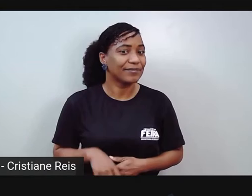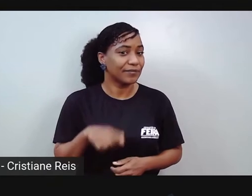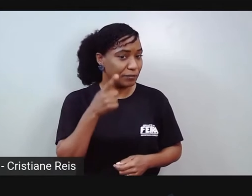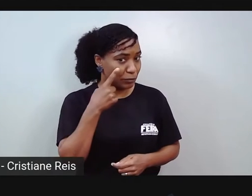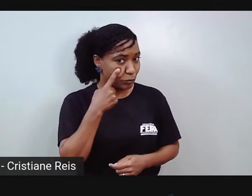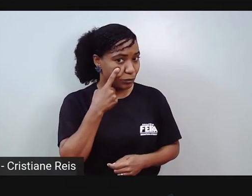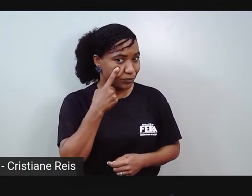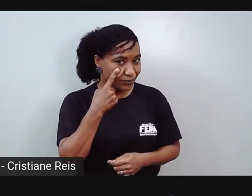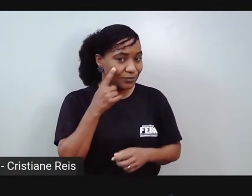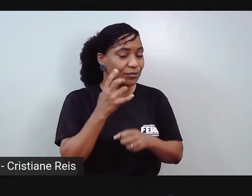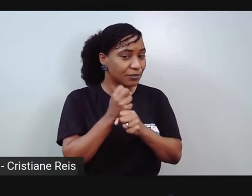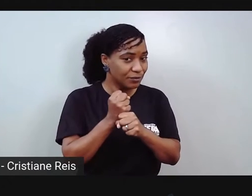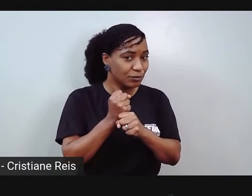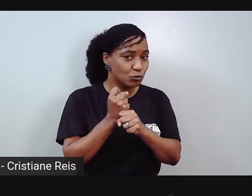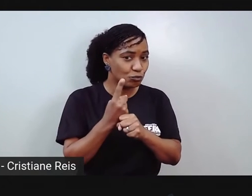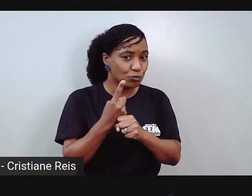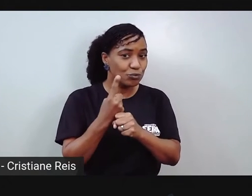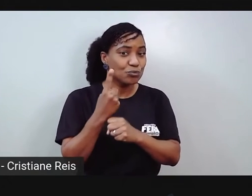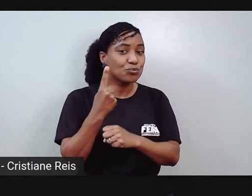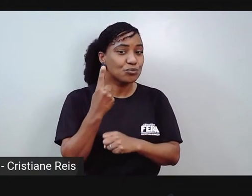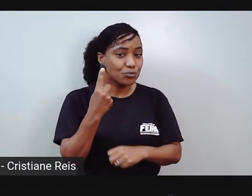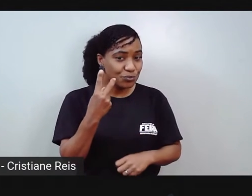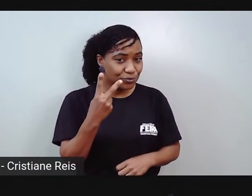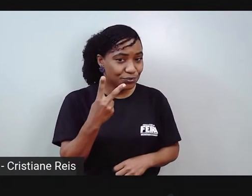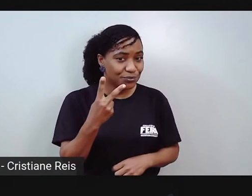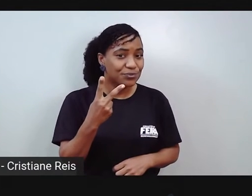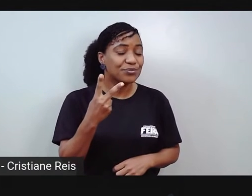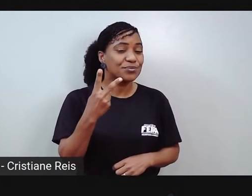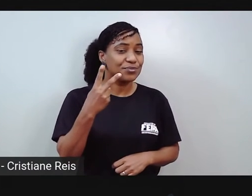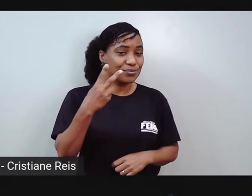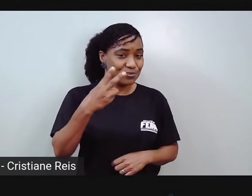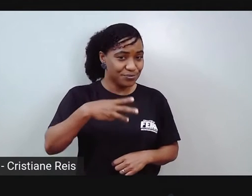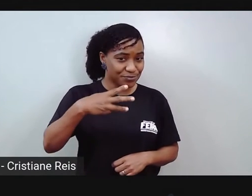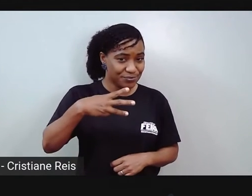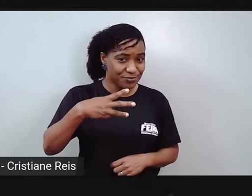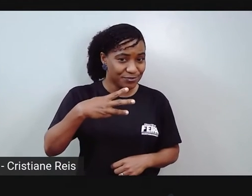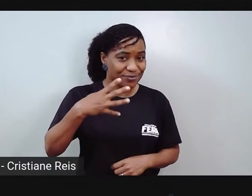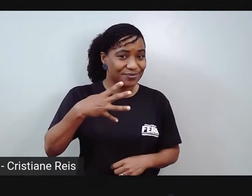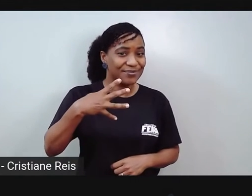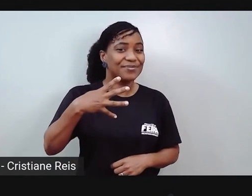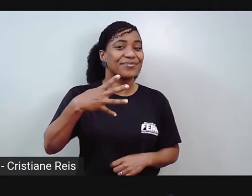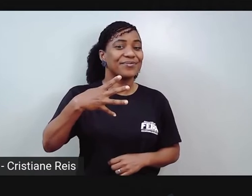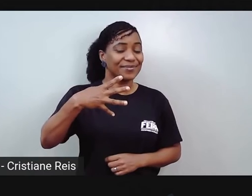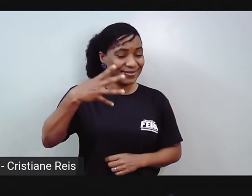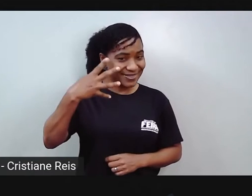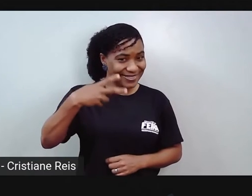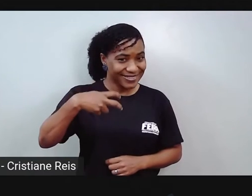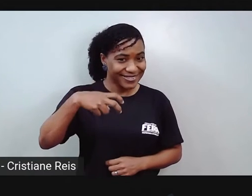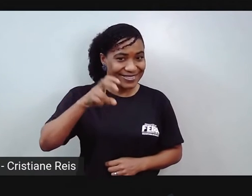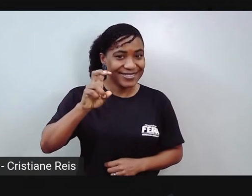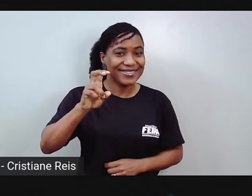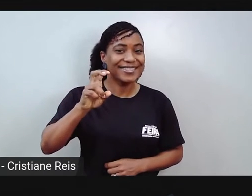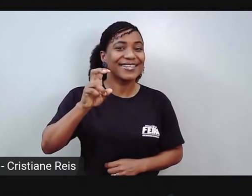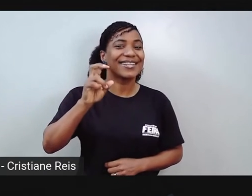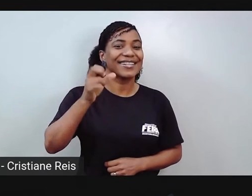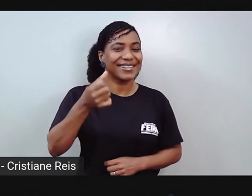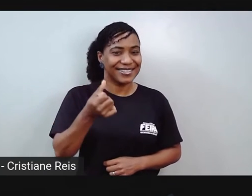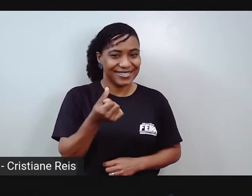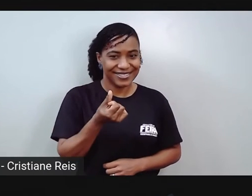Um, dois, três, quatro, cinco,